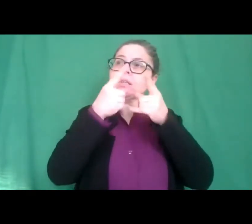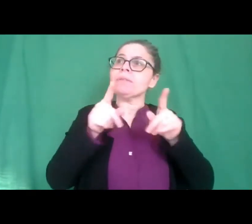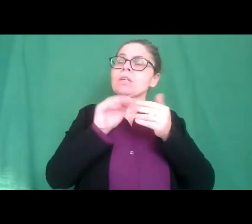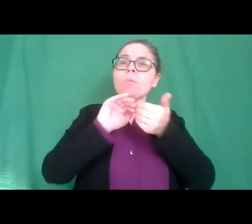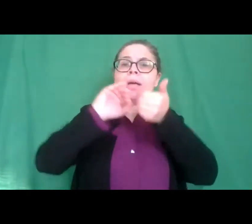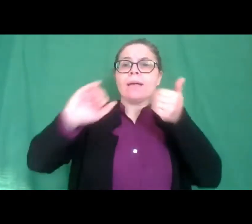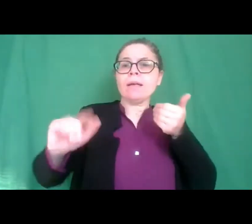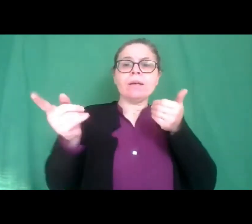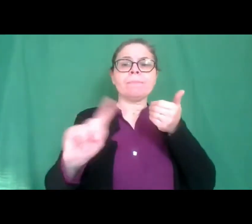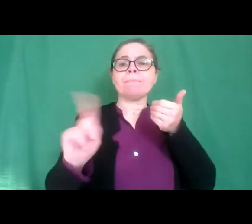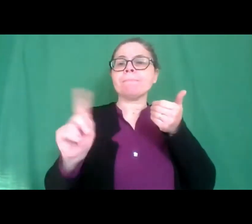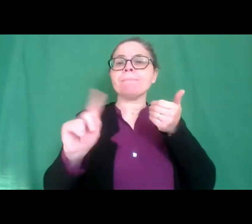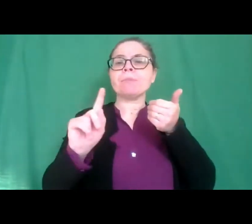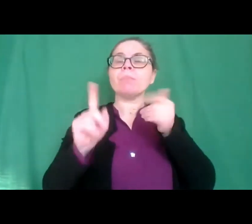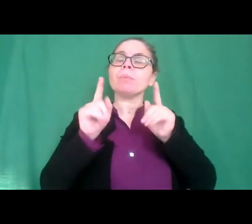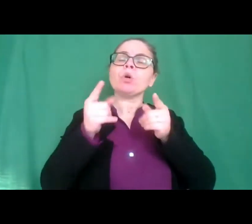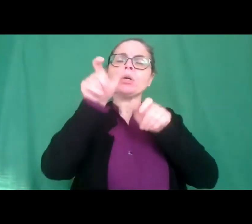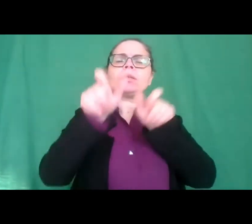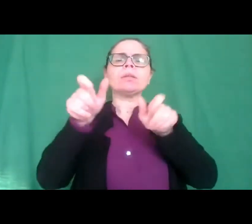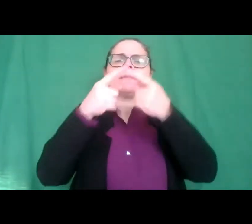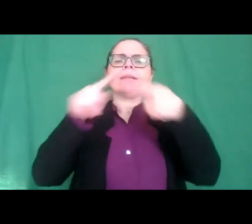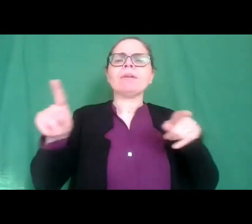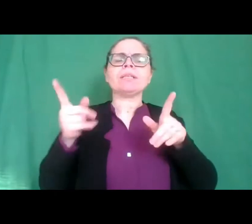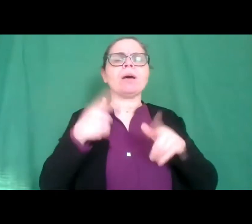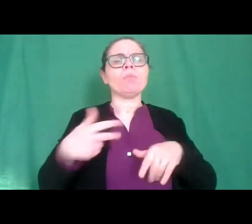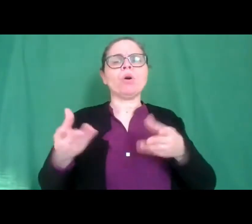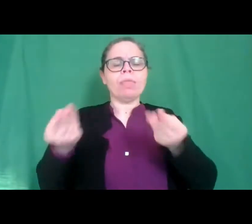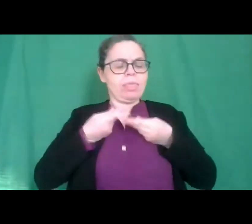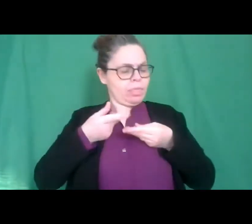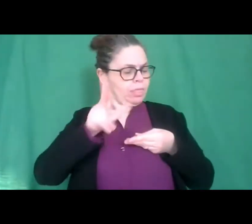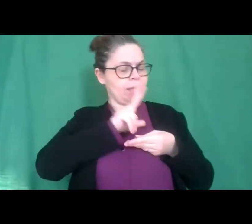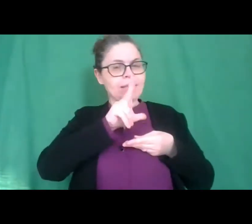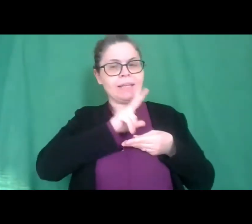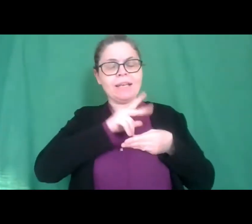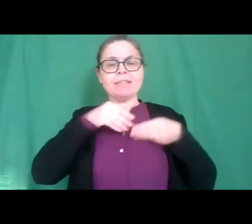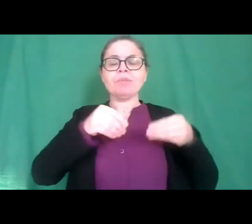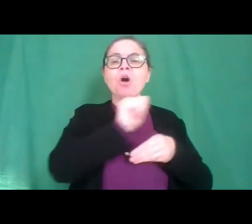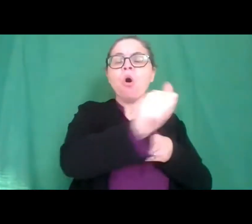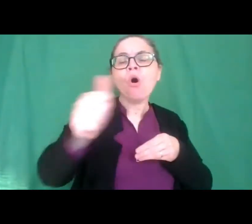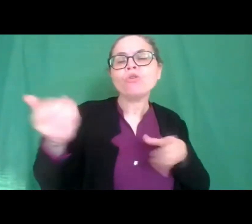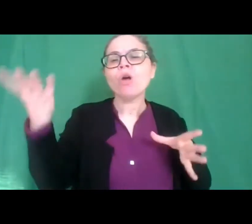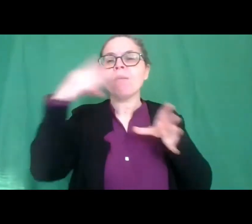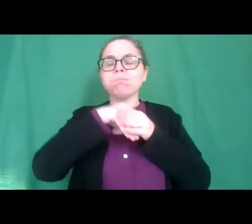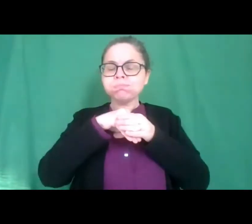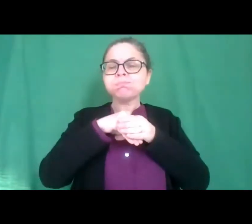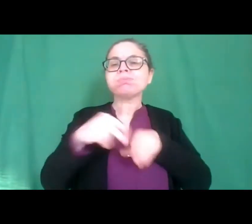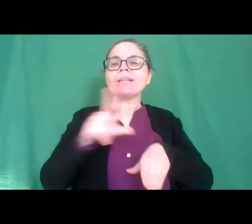ma che arricchisce e rende preziosa la presenza di ognuno nella comunità